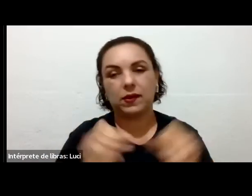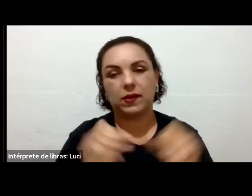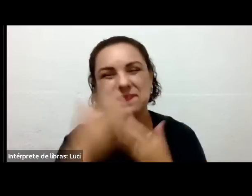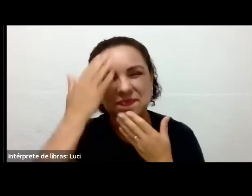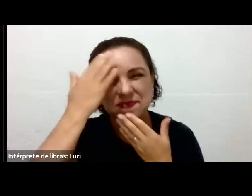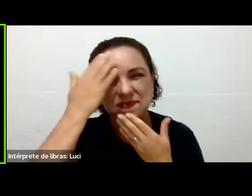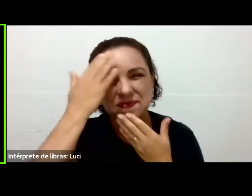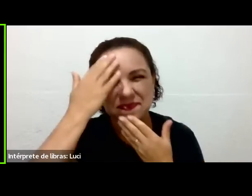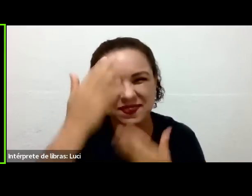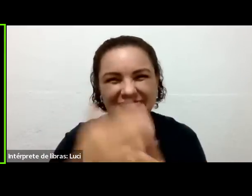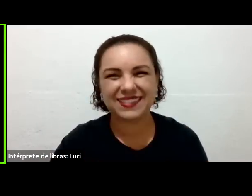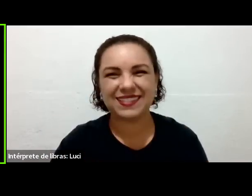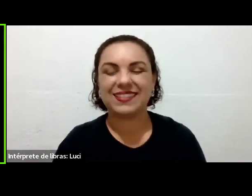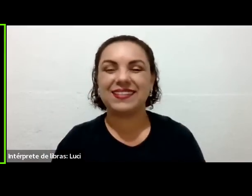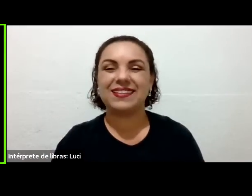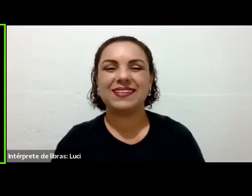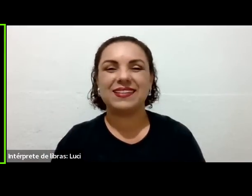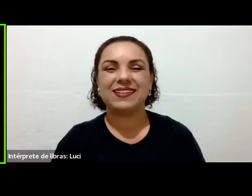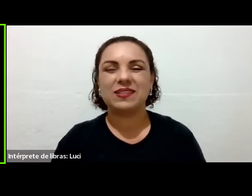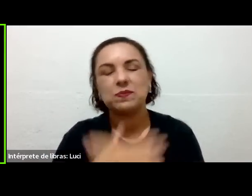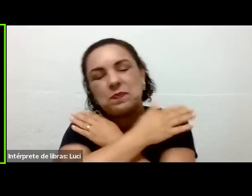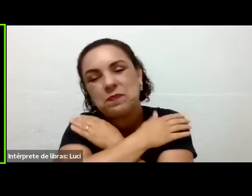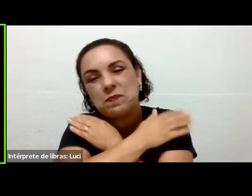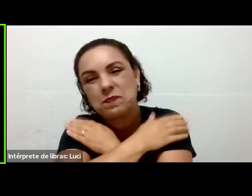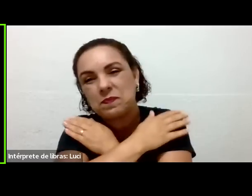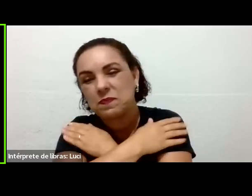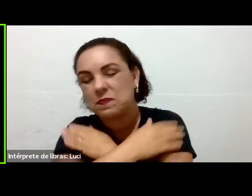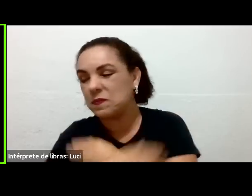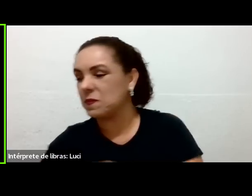Nada. Eu que agradeço. abração aí ao esposo.